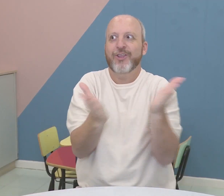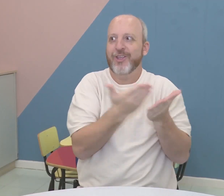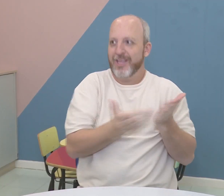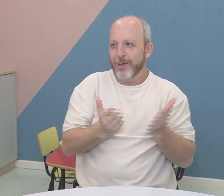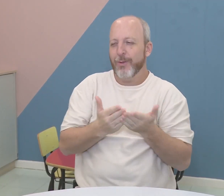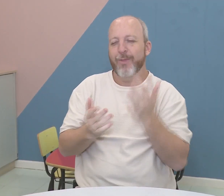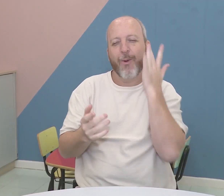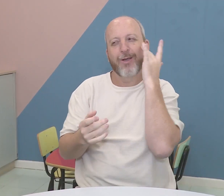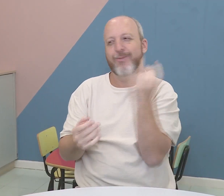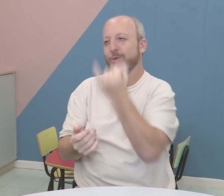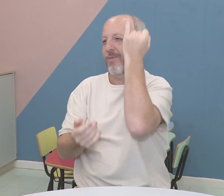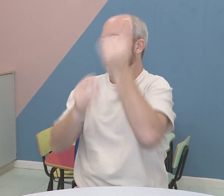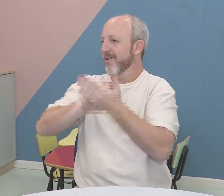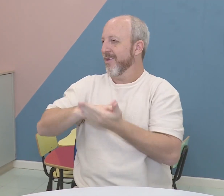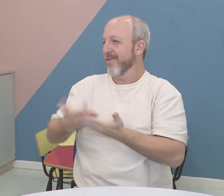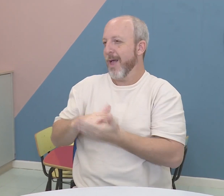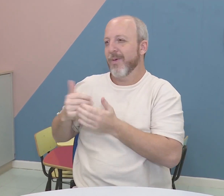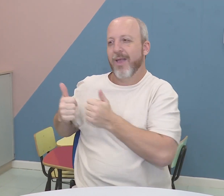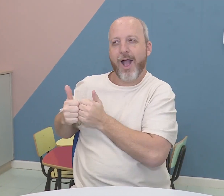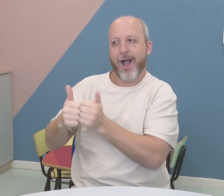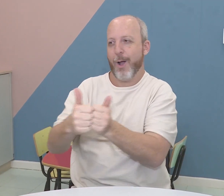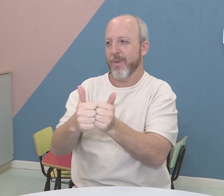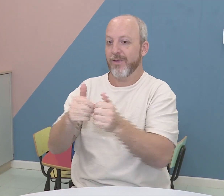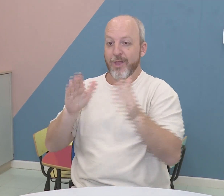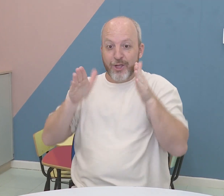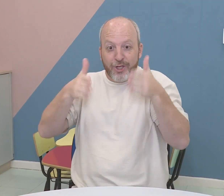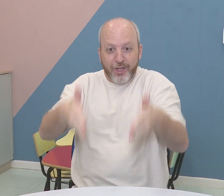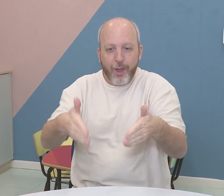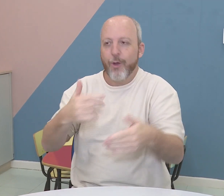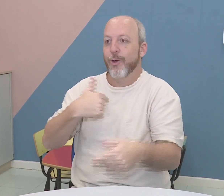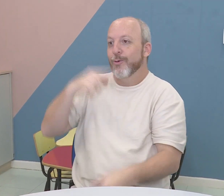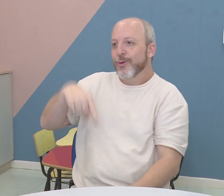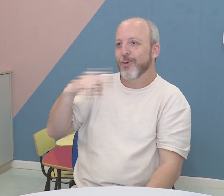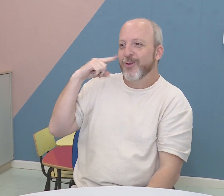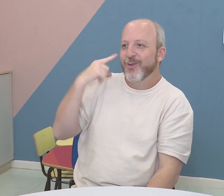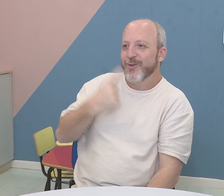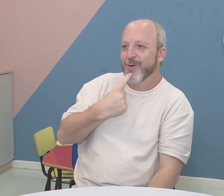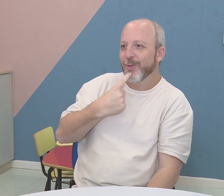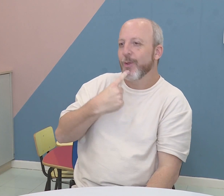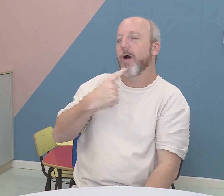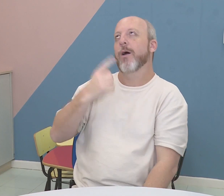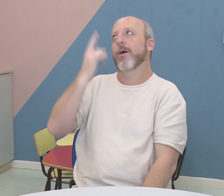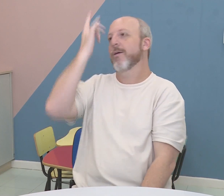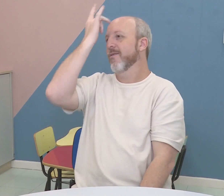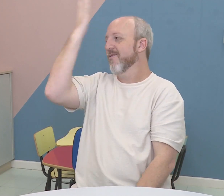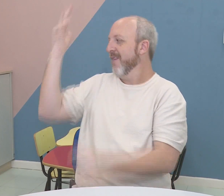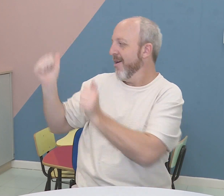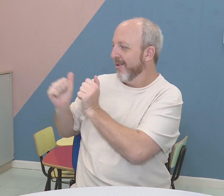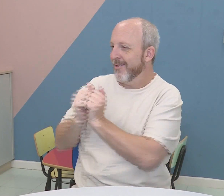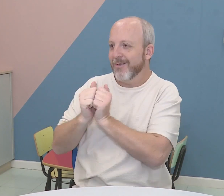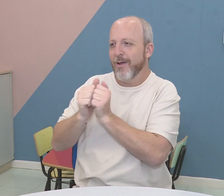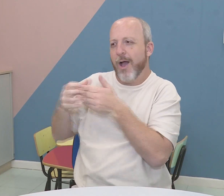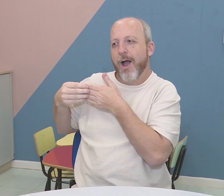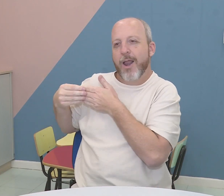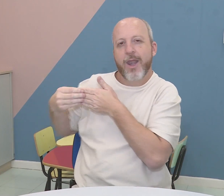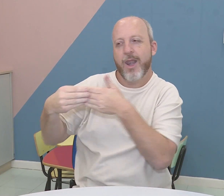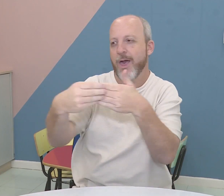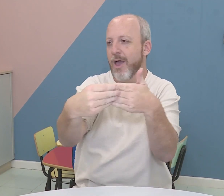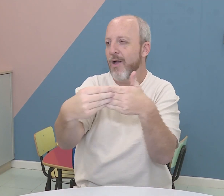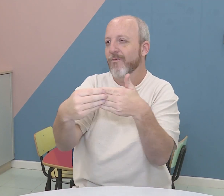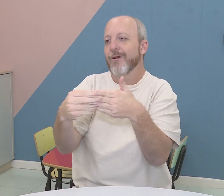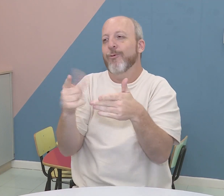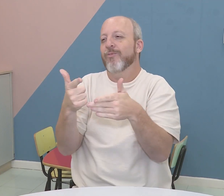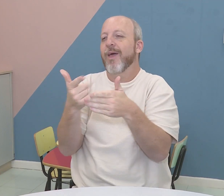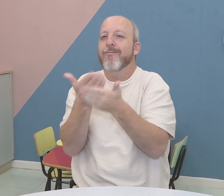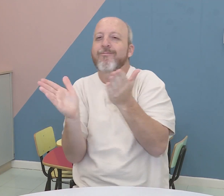muito confuso. O surdo acaba perdendo essas informações. Então, se tivesse uma intérprete, por exemplo, acompanhando o surdo, seria muito mais fácil essa